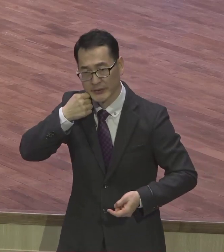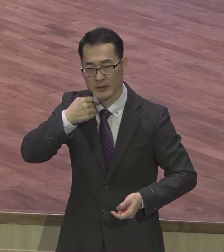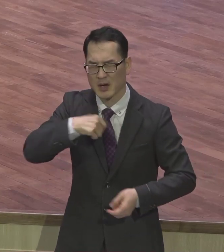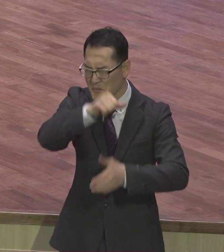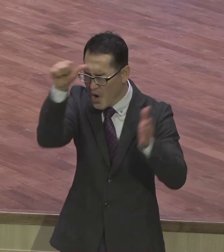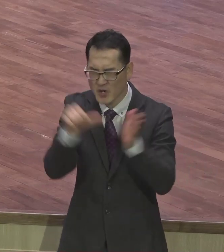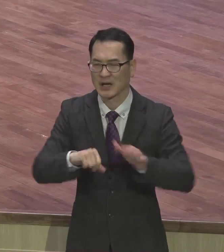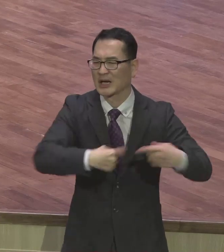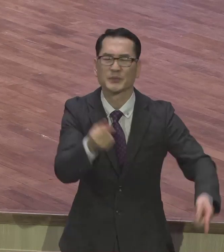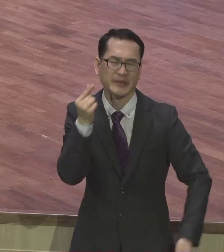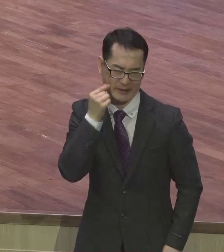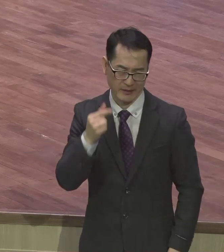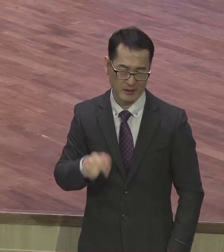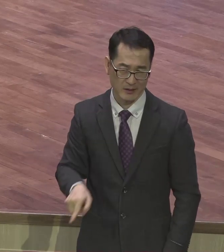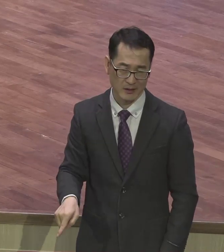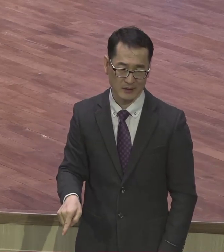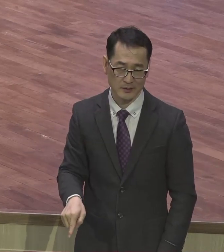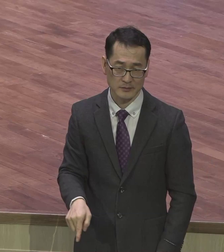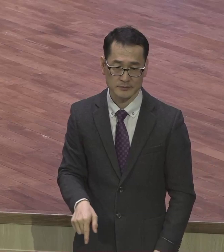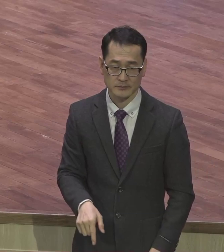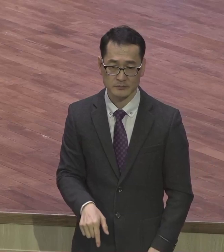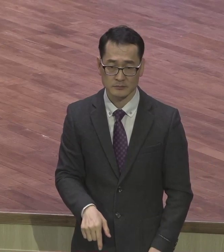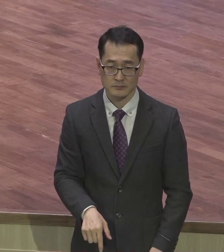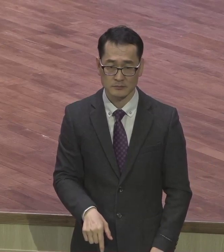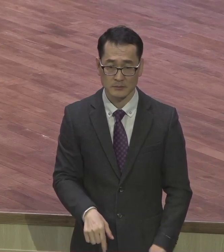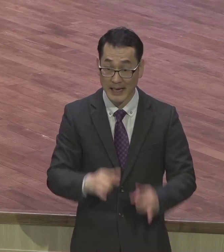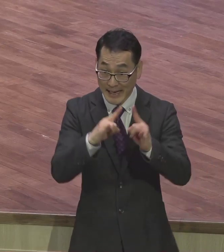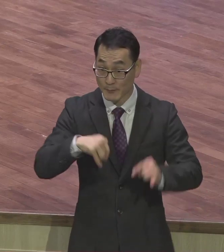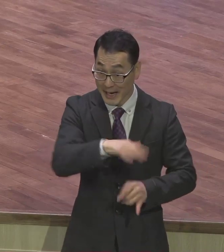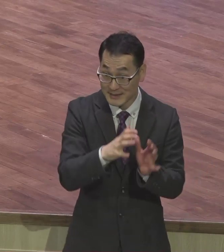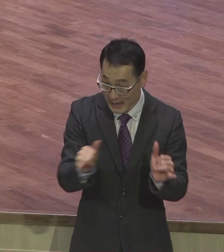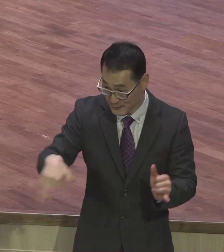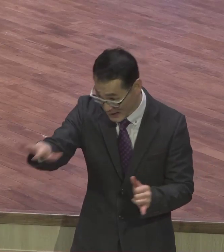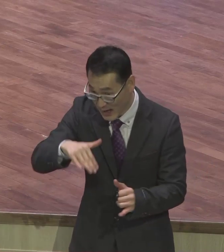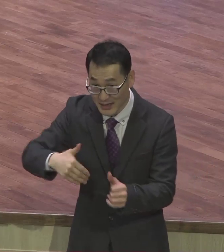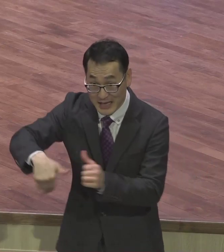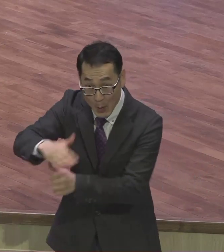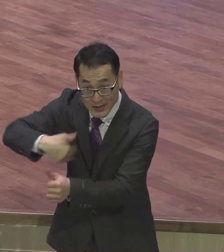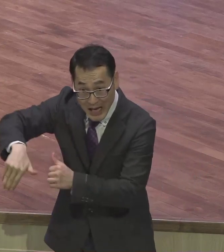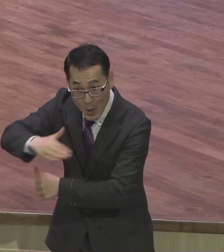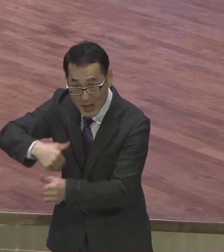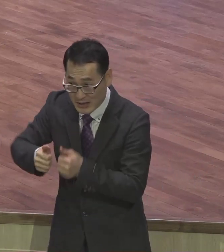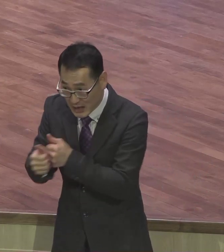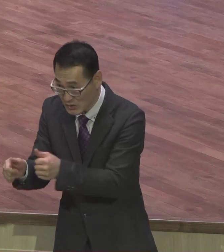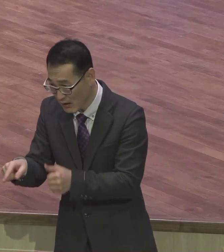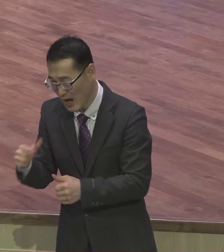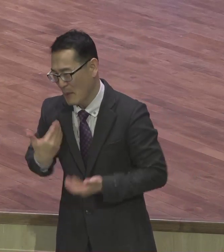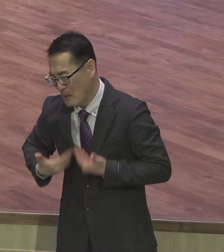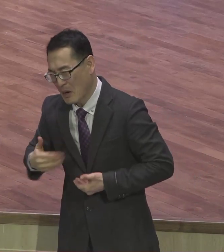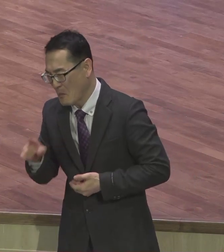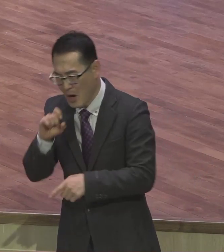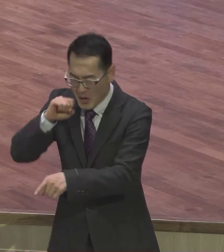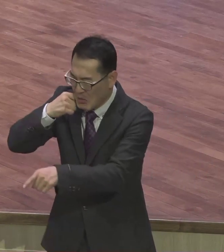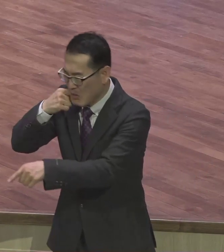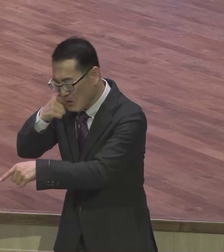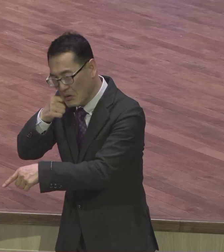요번에 간 우리 캠프팀들 행편되고 한 분도 없고 우리 같이 간 장로님들 성격이 됐는데 한 분도 없어 그냥